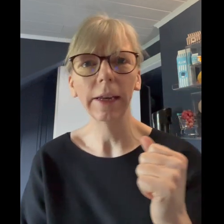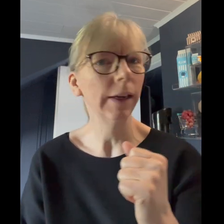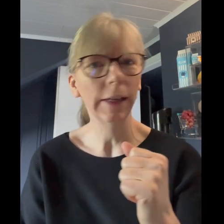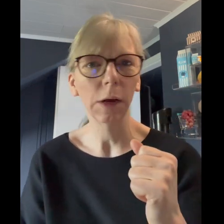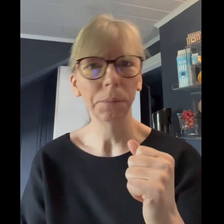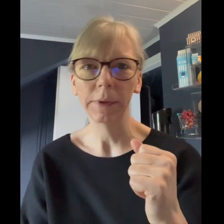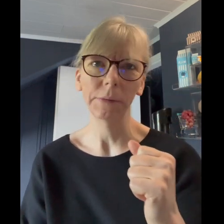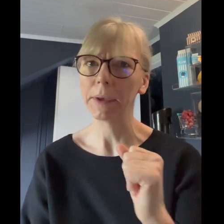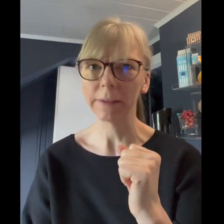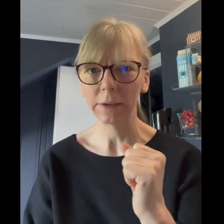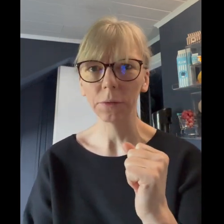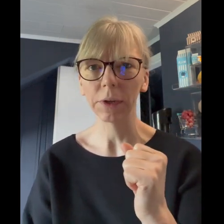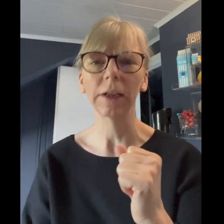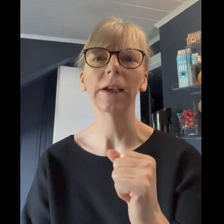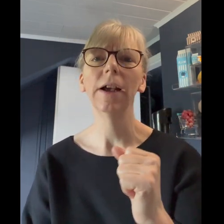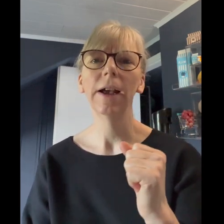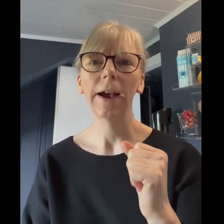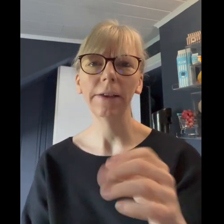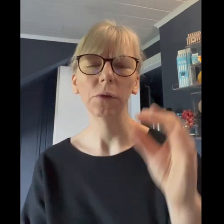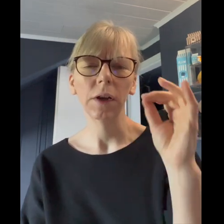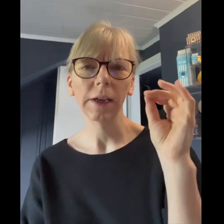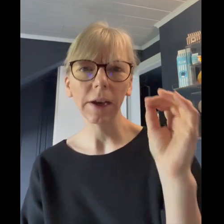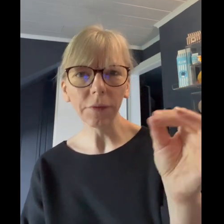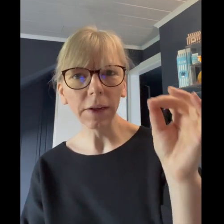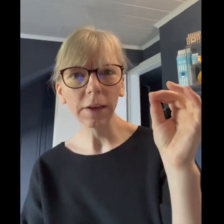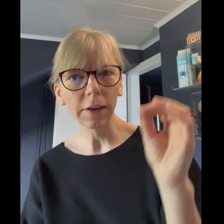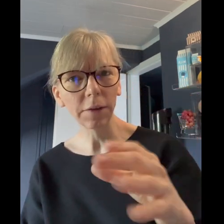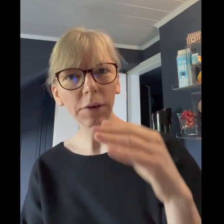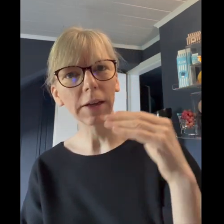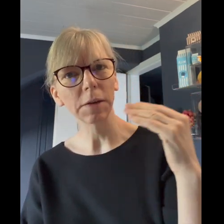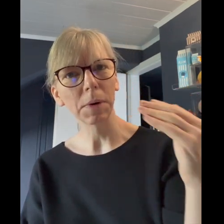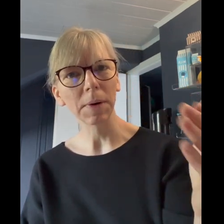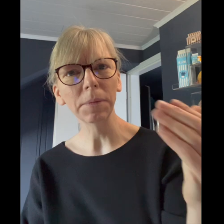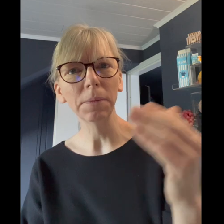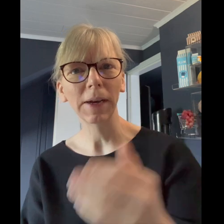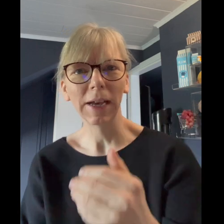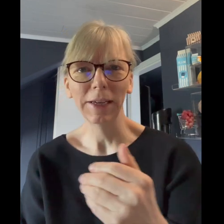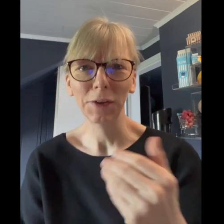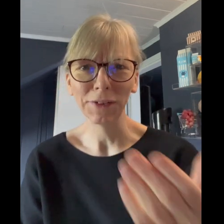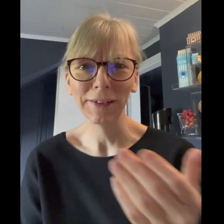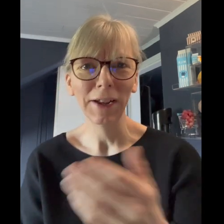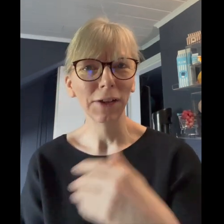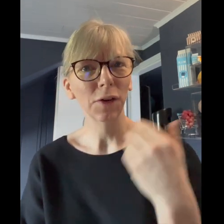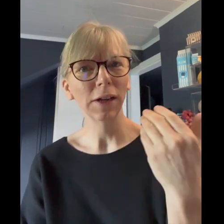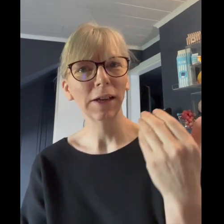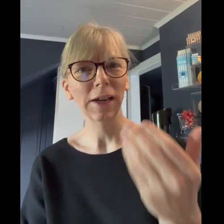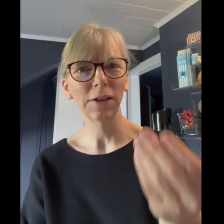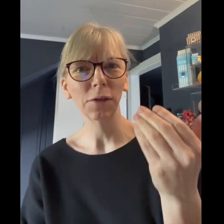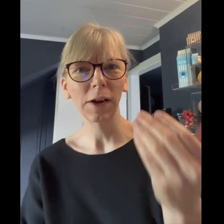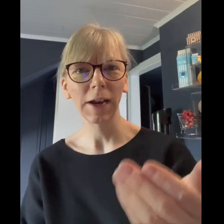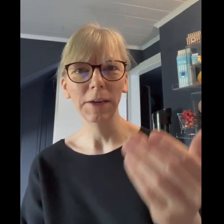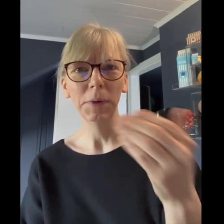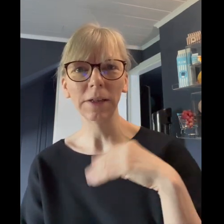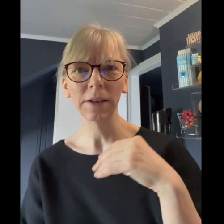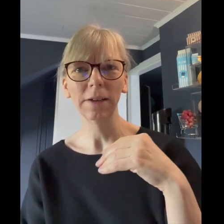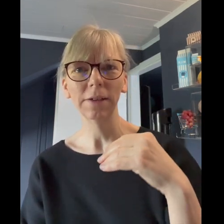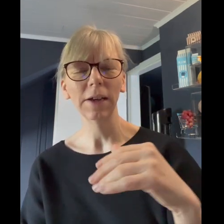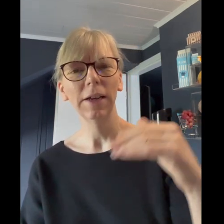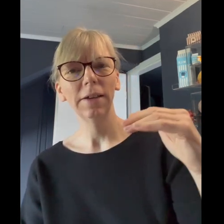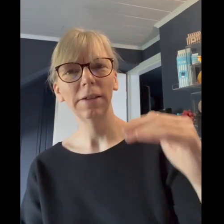ich glaube das passt nicht so wirklich also kaffee hilft er jetzt beim abnehmen kann die nutzen solange kein zucker keine milch drin ist ist ja